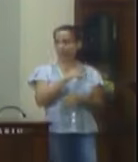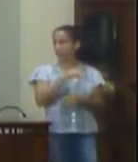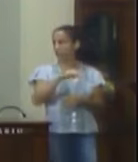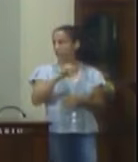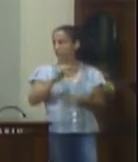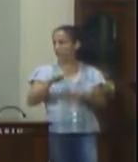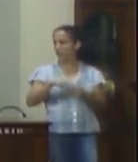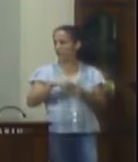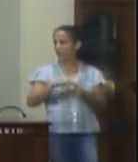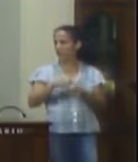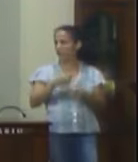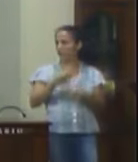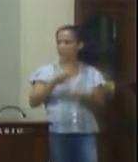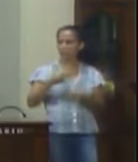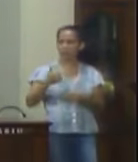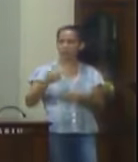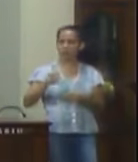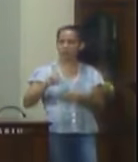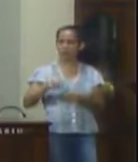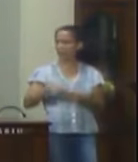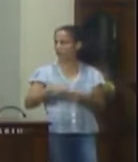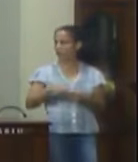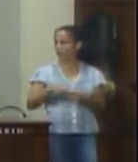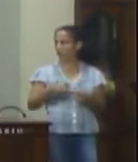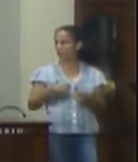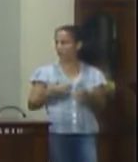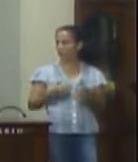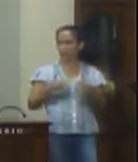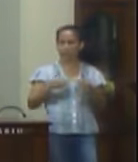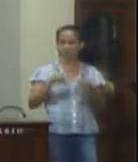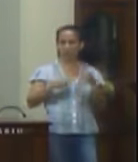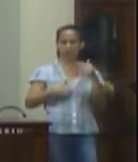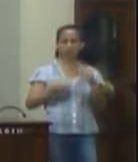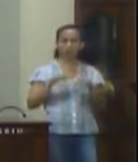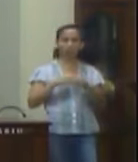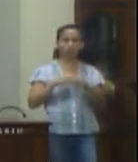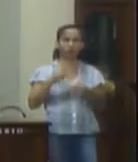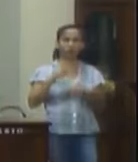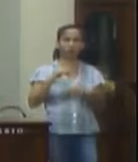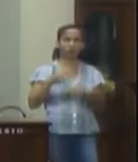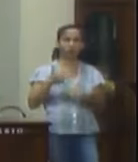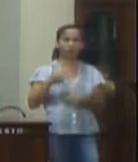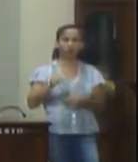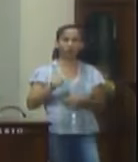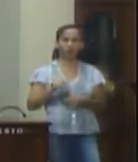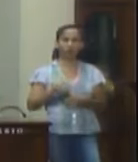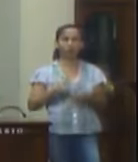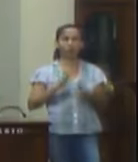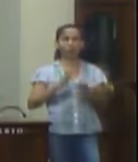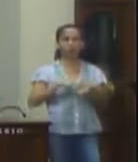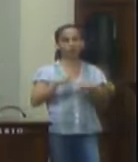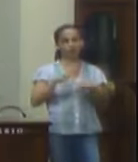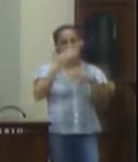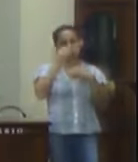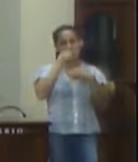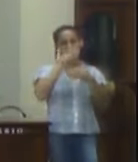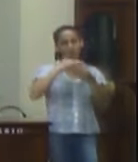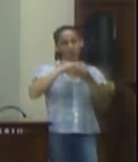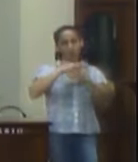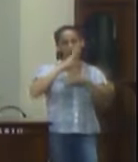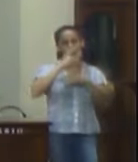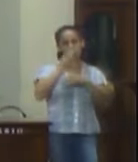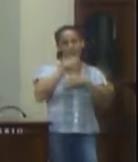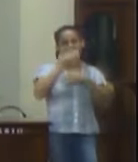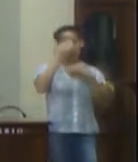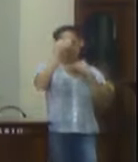2015 2024 coloco segunda discussão em votação para o dia 18 do 12 no mais uma boa noite a